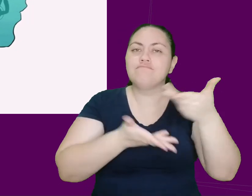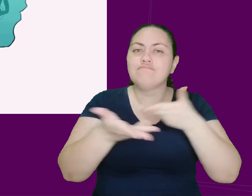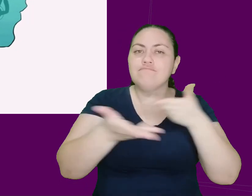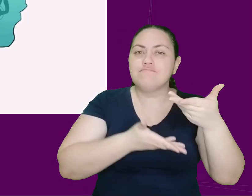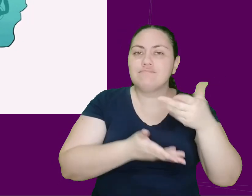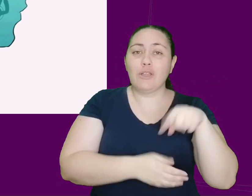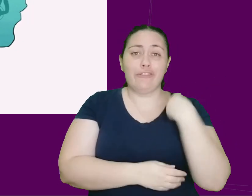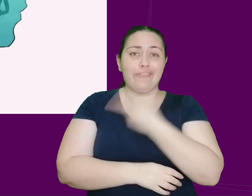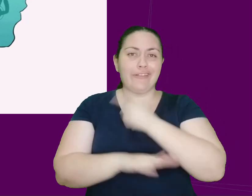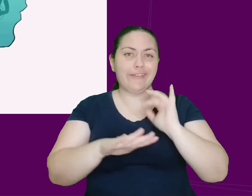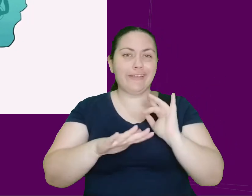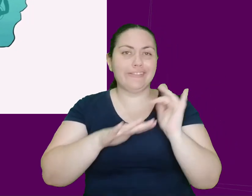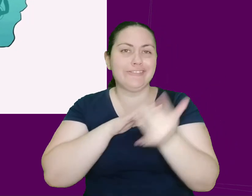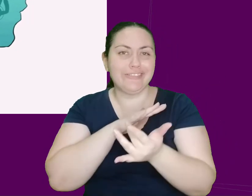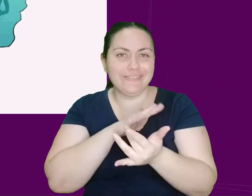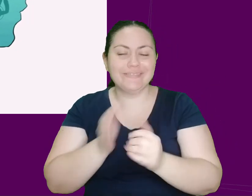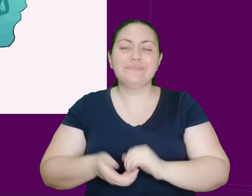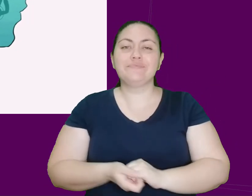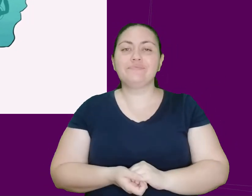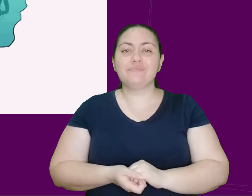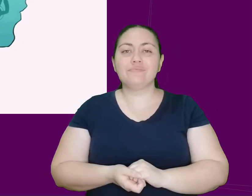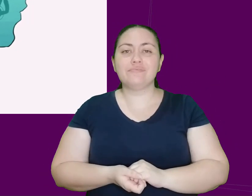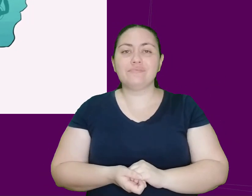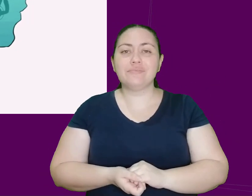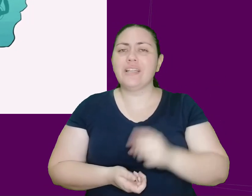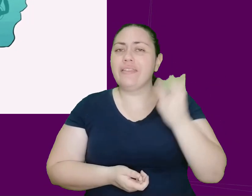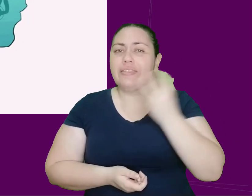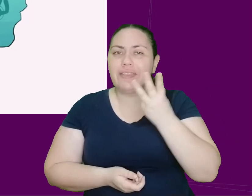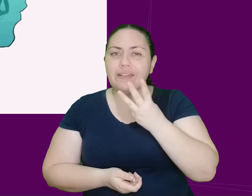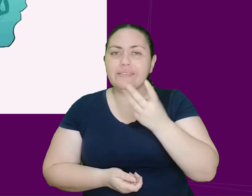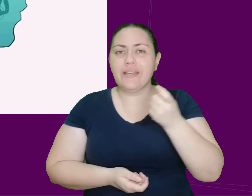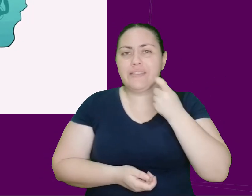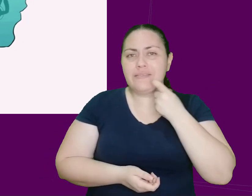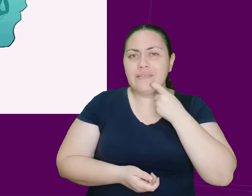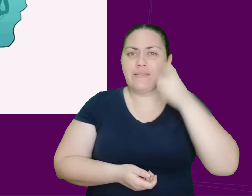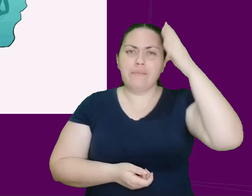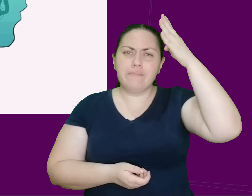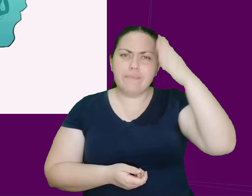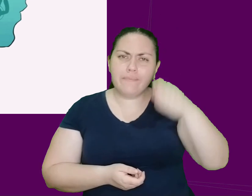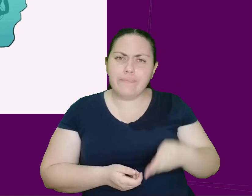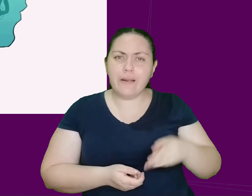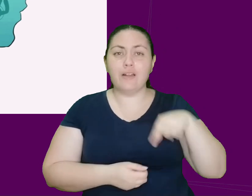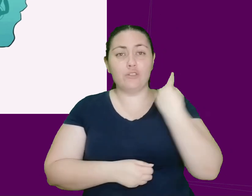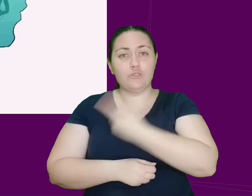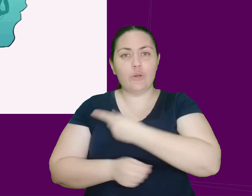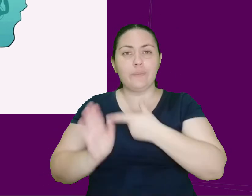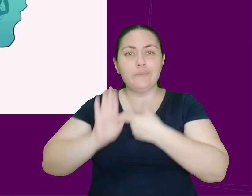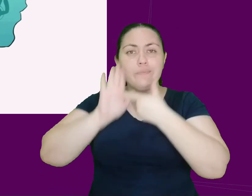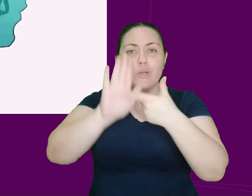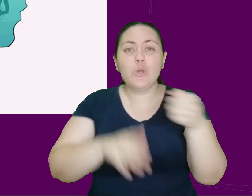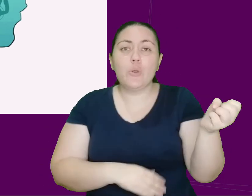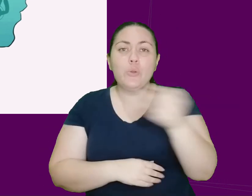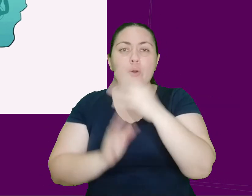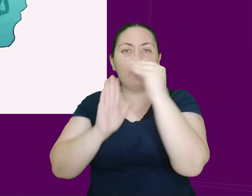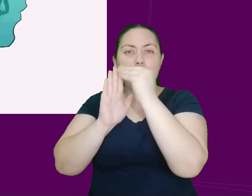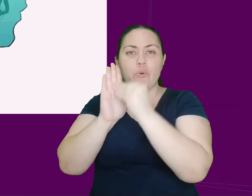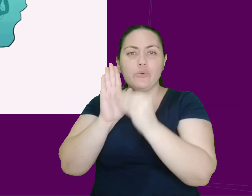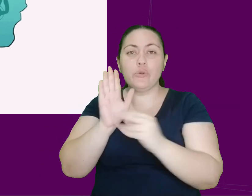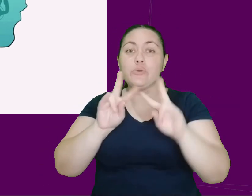com a gente nas nossas redes sociais. Todas as terças e sextas, trazemos novos conteúdos sobre as leituras